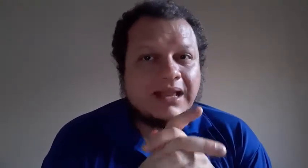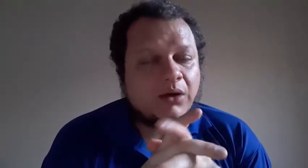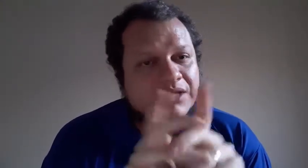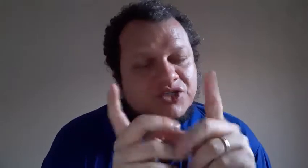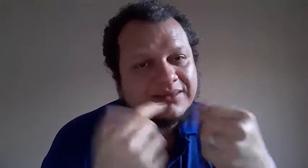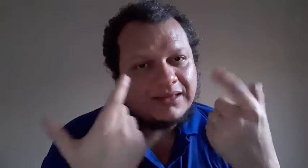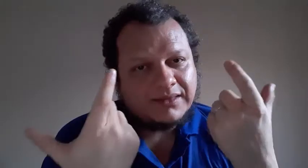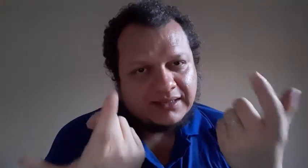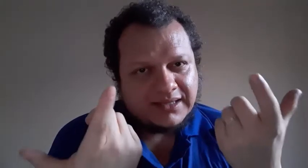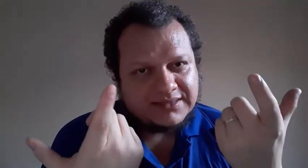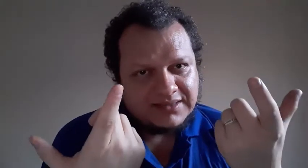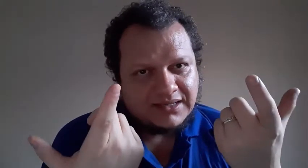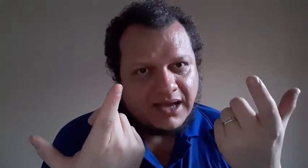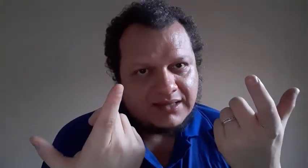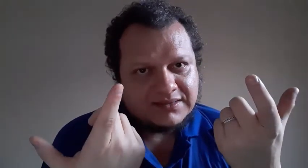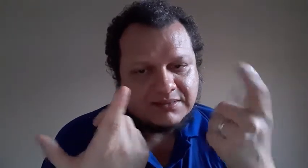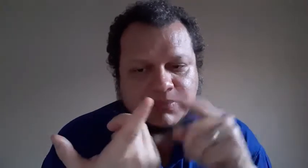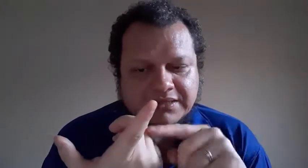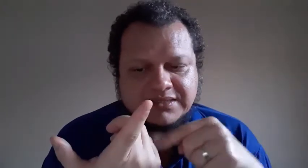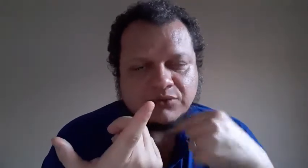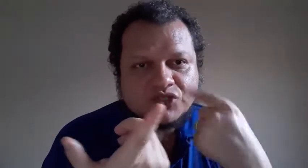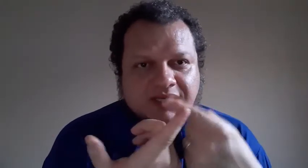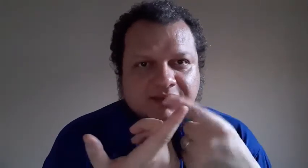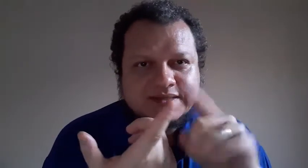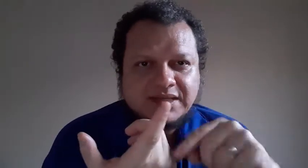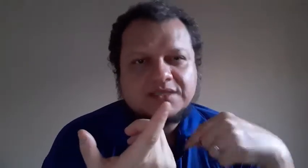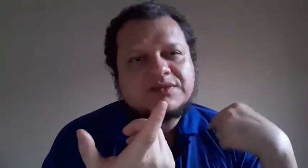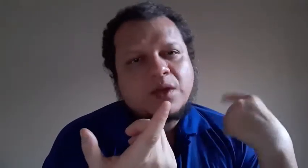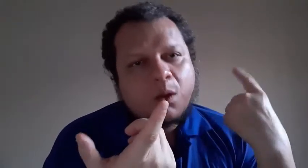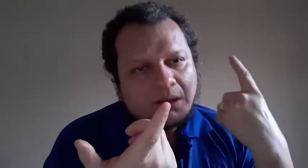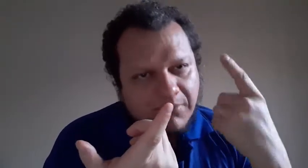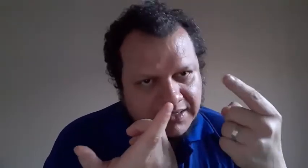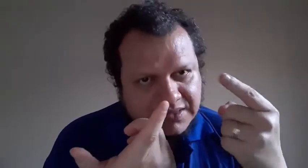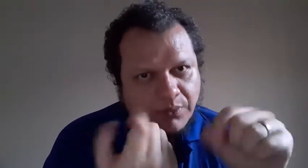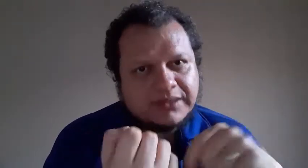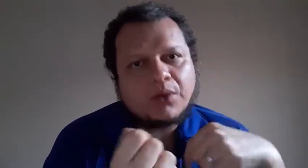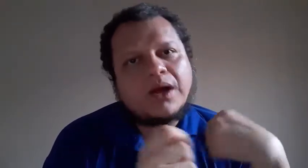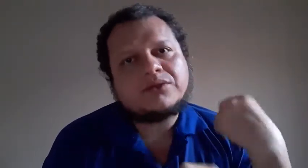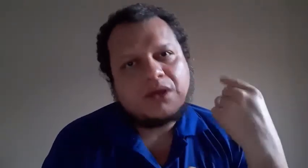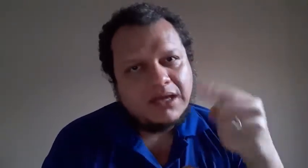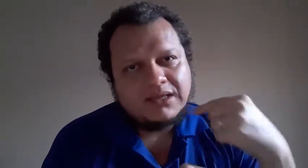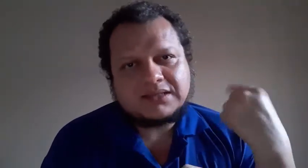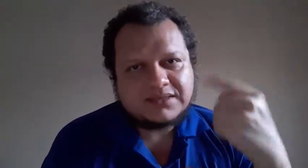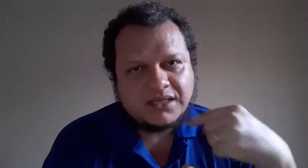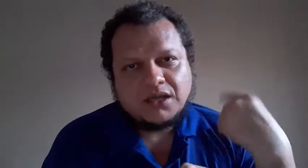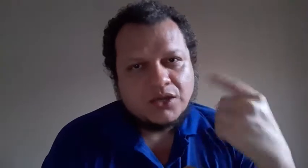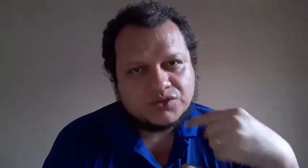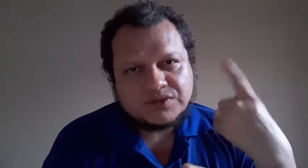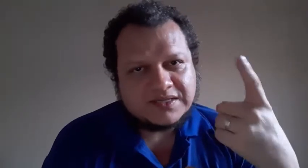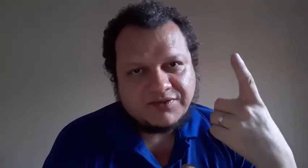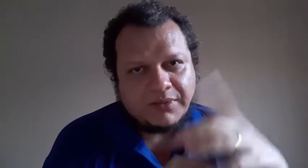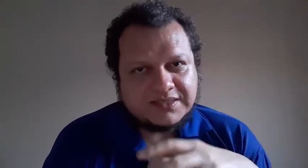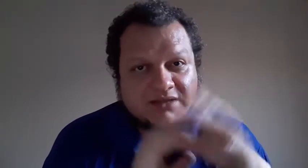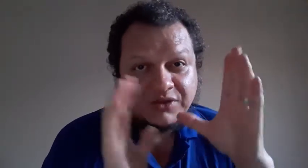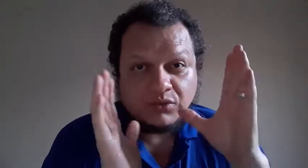lauda de até 36 sinais. Passando de 36, você cobra mais R$54,00, e assim sucessivamente. Você está vendo um